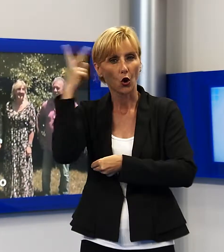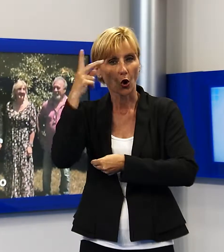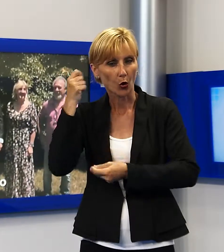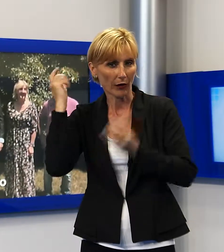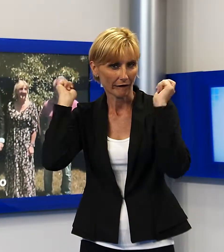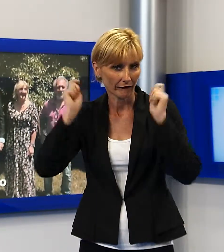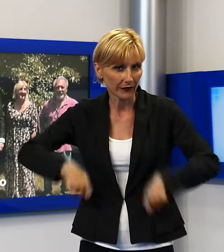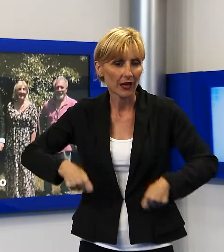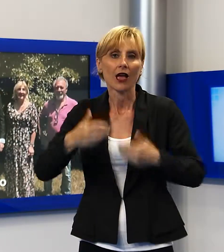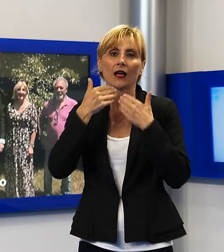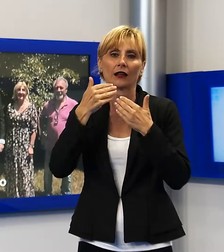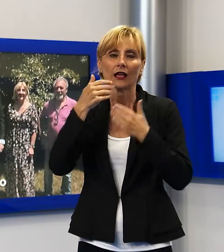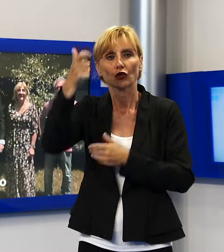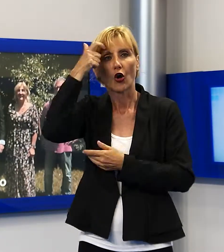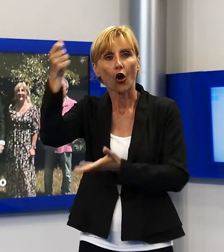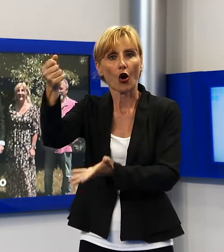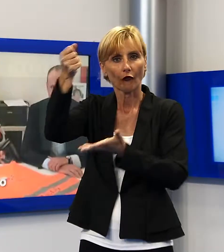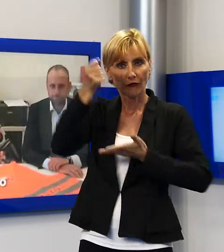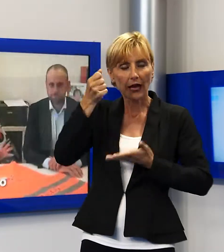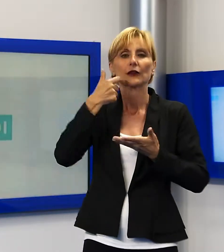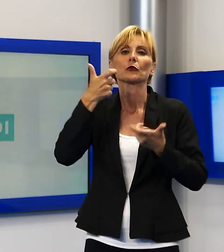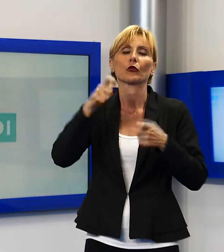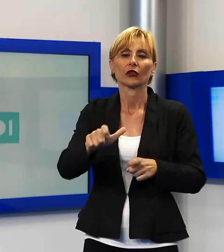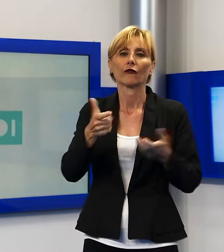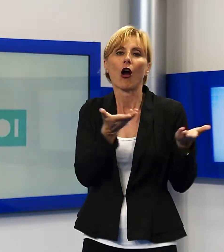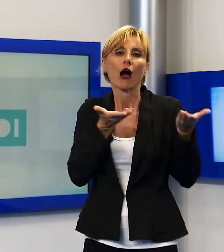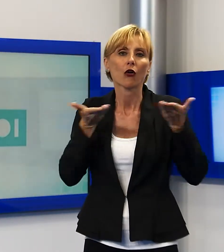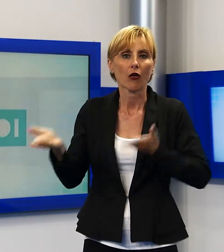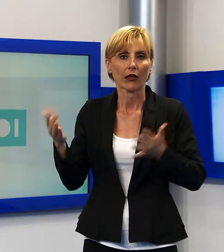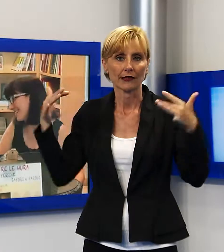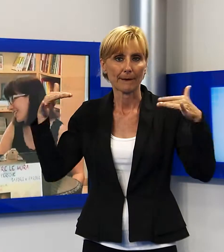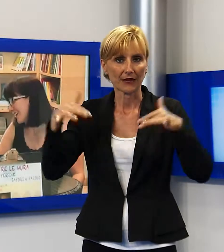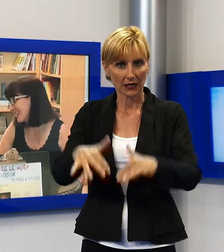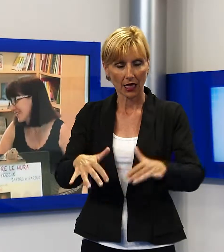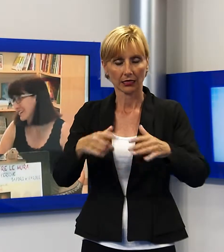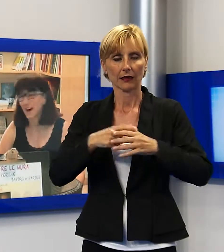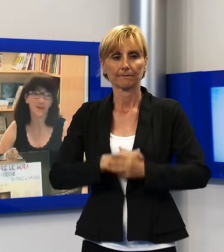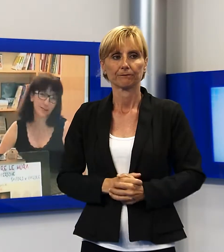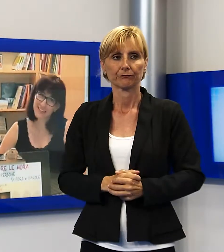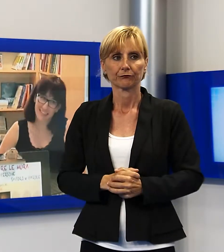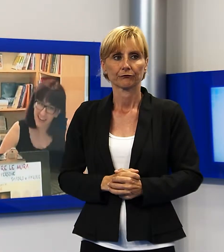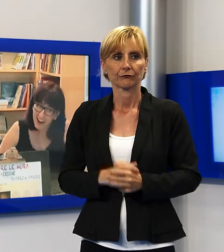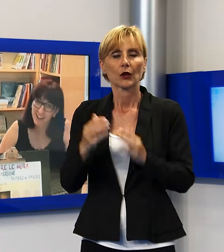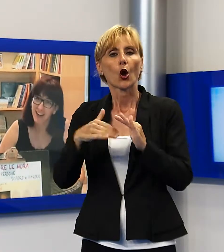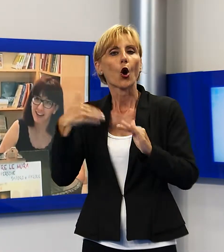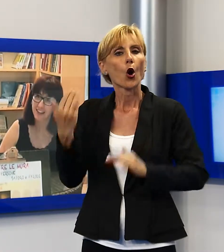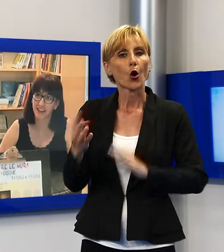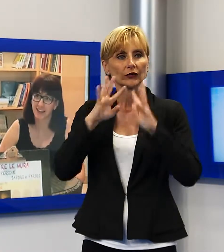il premio assegnato dal governo per l'accoglienza ai migranti. Oltre le mura con Marco Brinzi, domenica